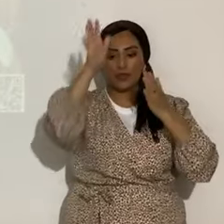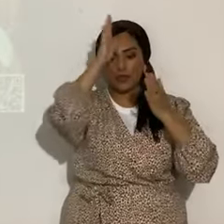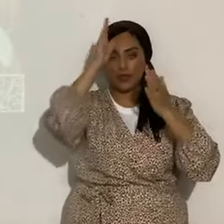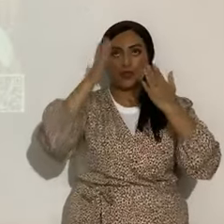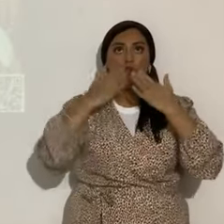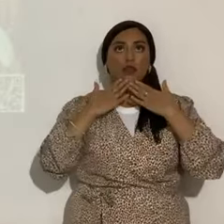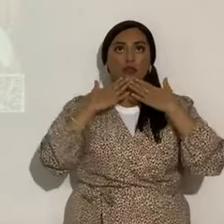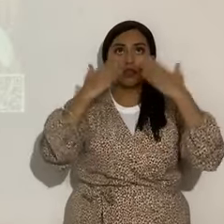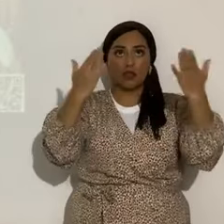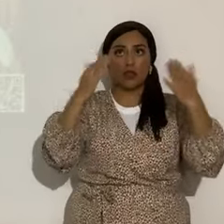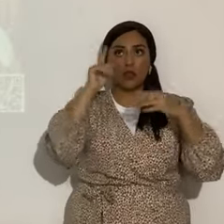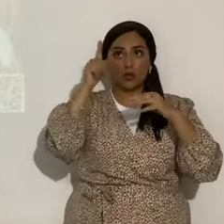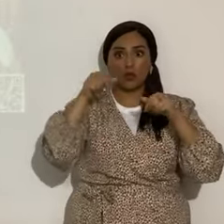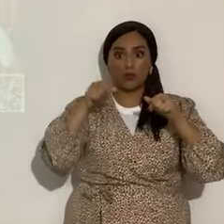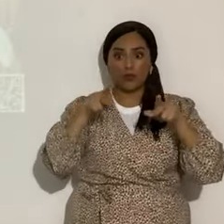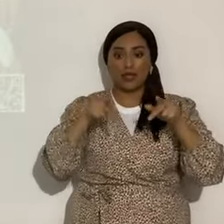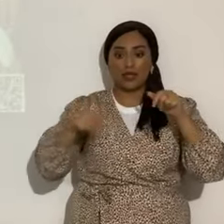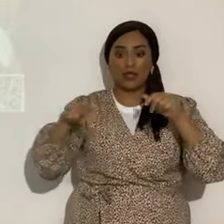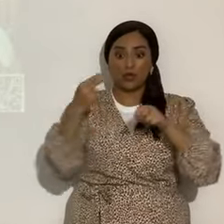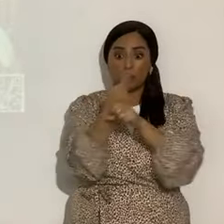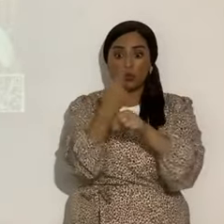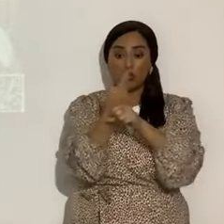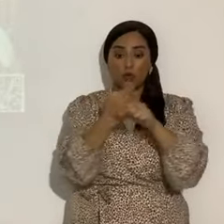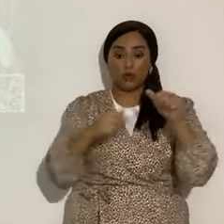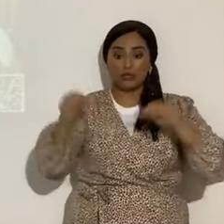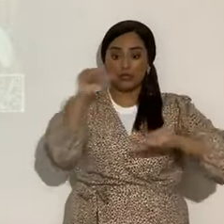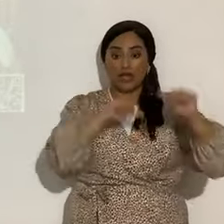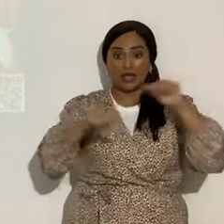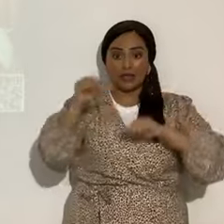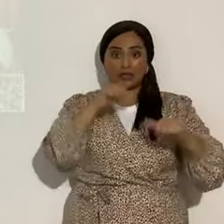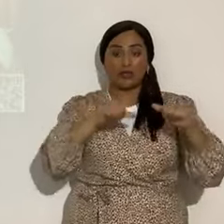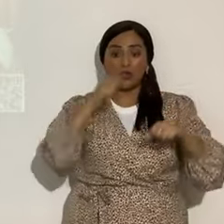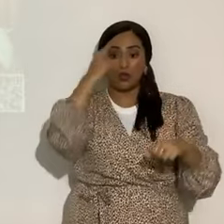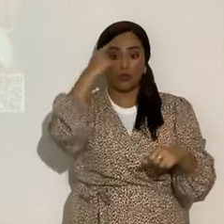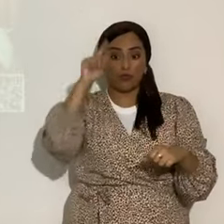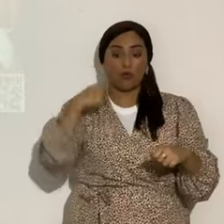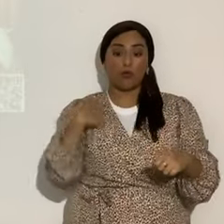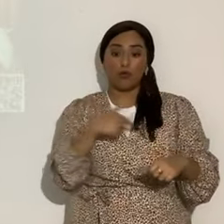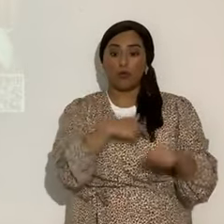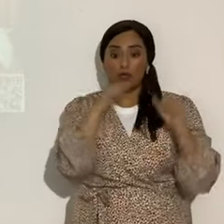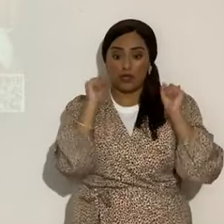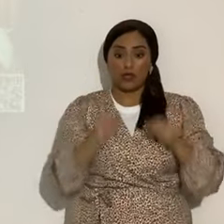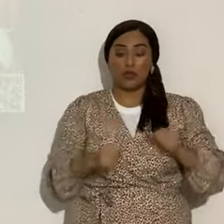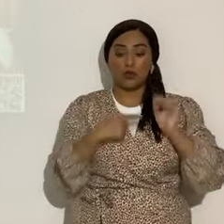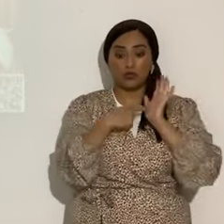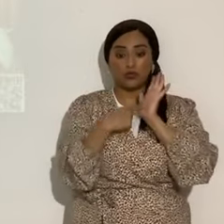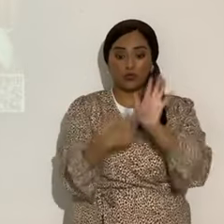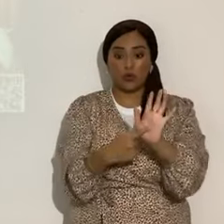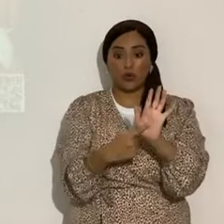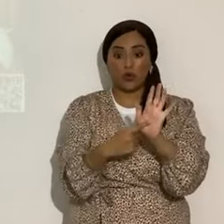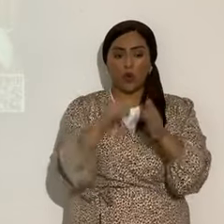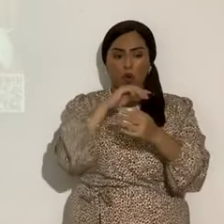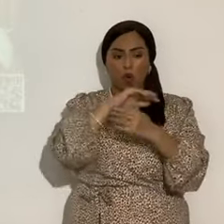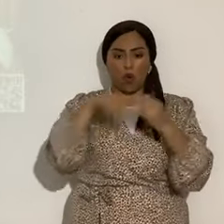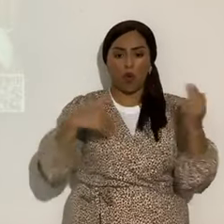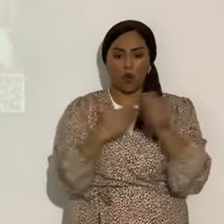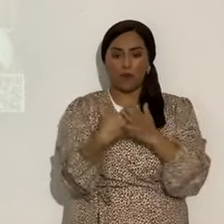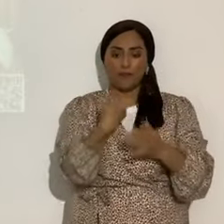porque has permitido que la ciencia avance para que pudiéramos demostrar todo y que pudiéramos ver con nuestros propios ojos,